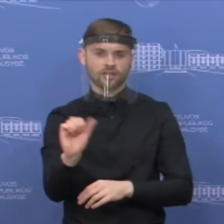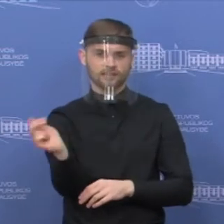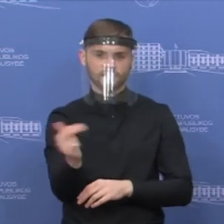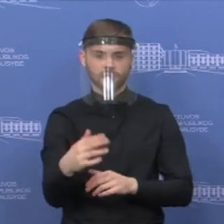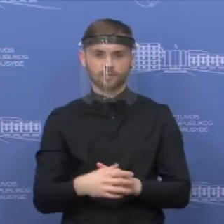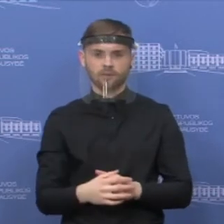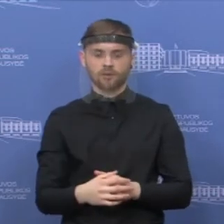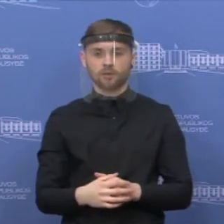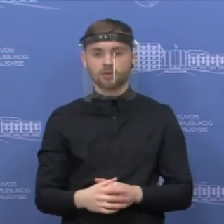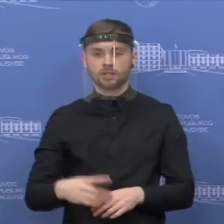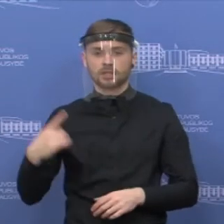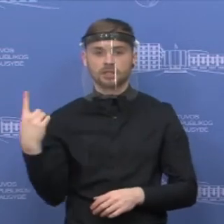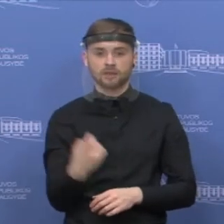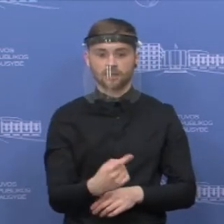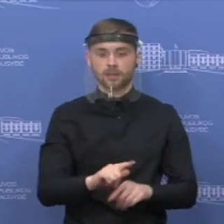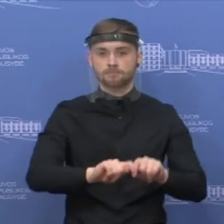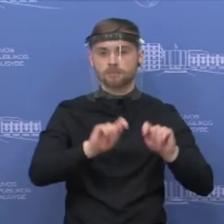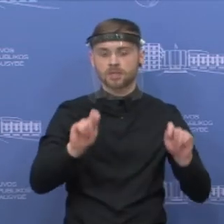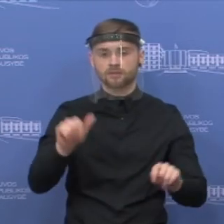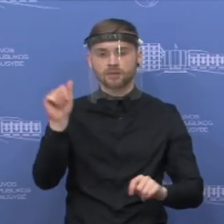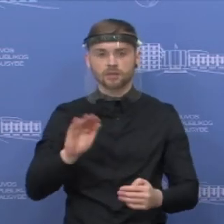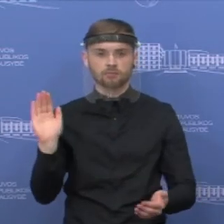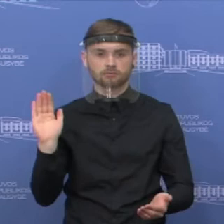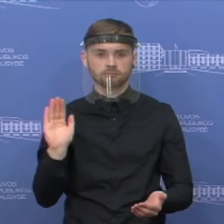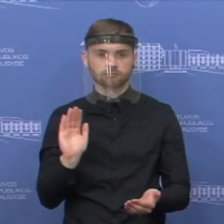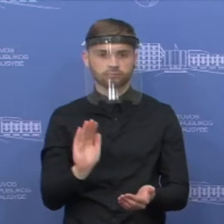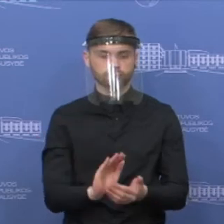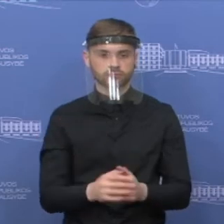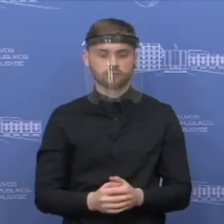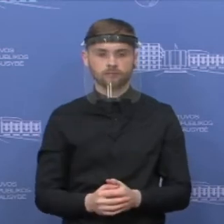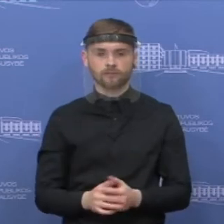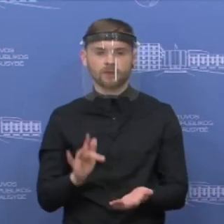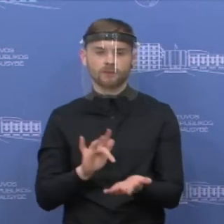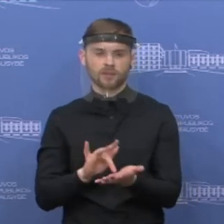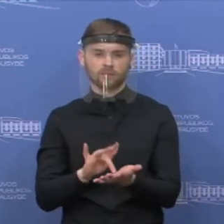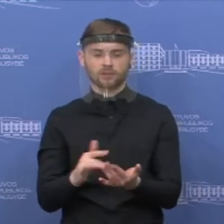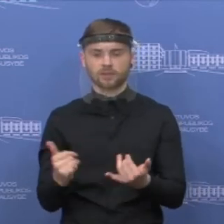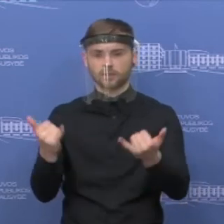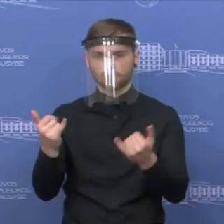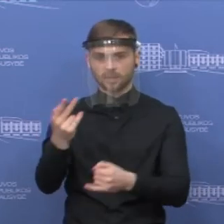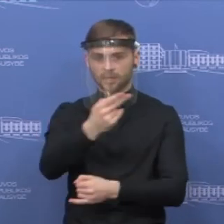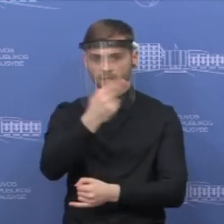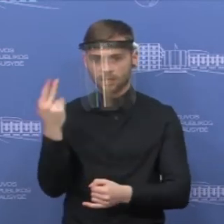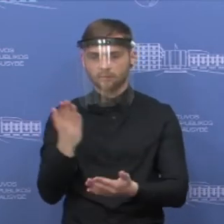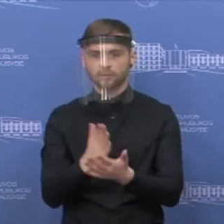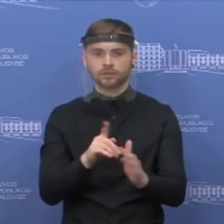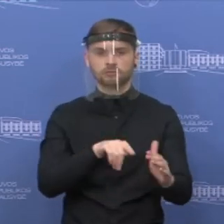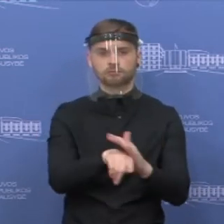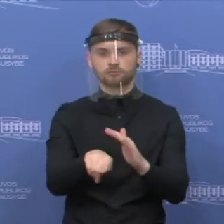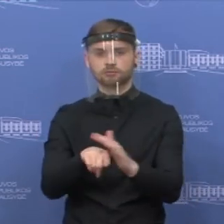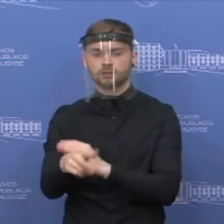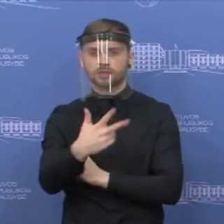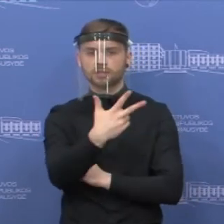savaitės pradžioj ties rautai mažėja. Vidutiniškai dabar iš Lietuvos išvažiuoja apie